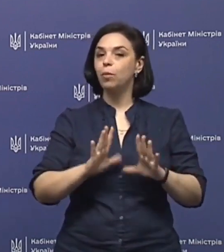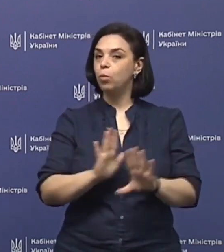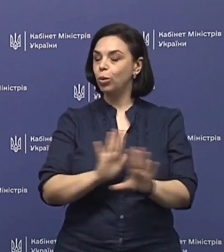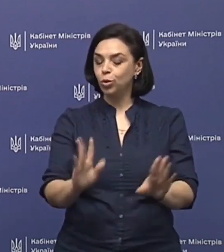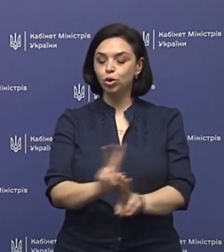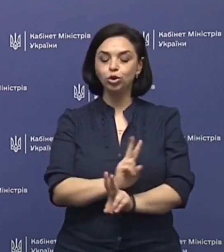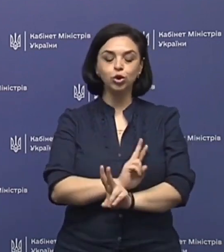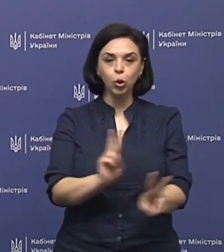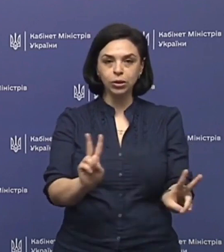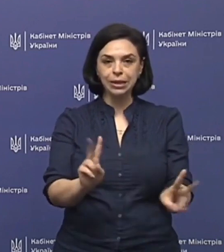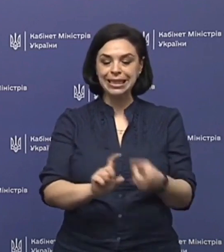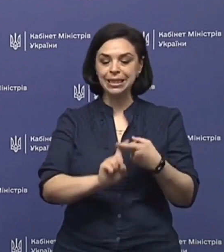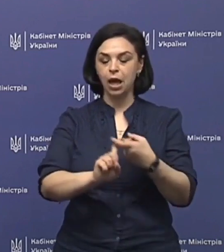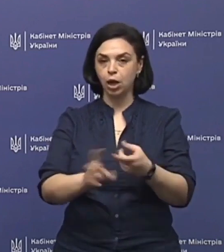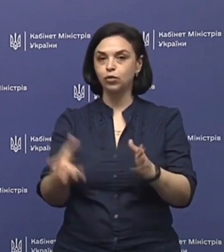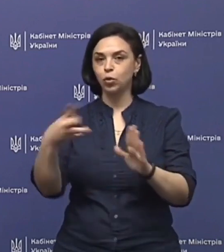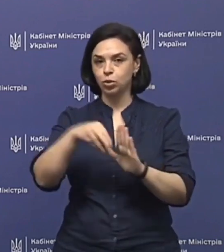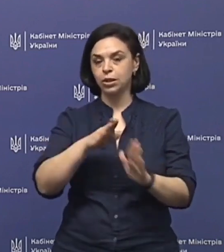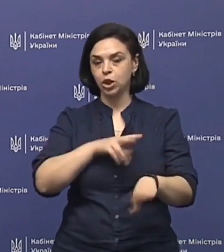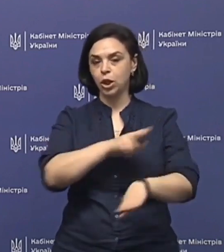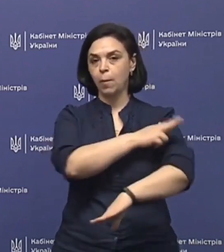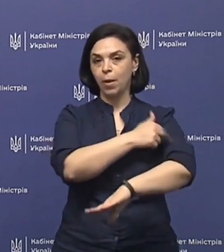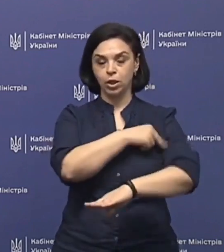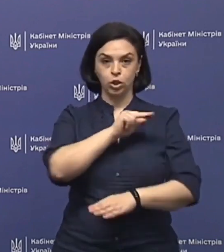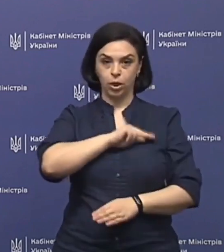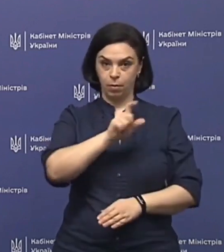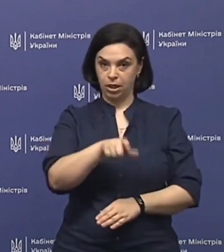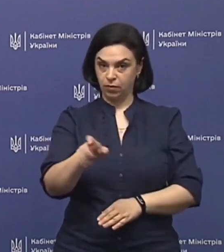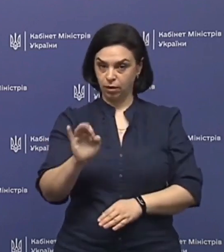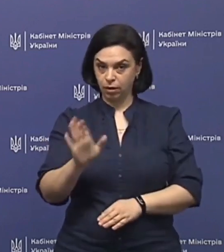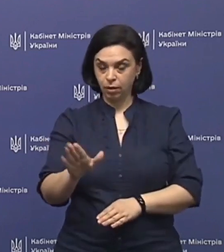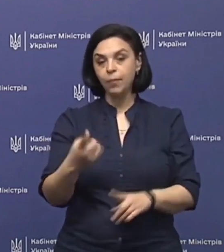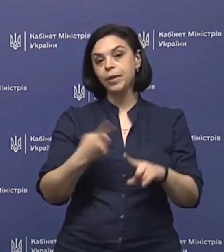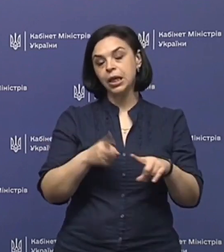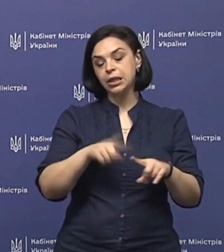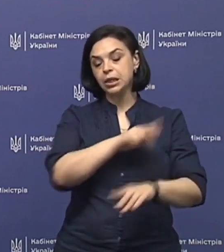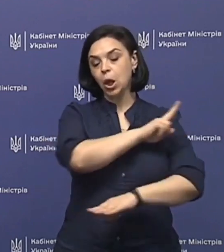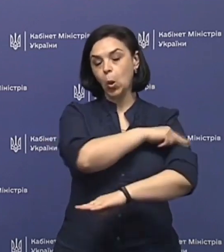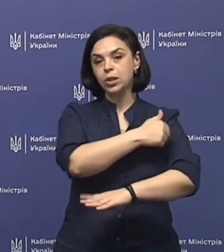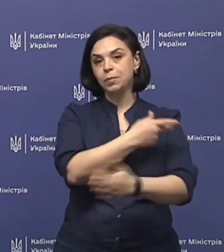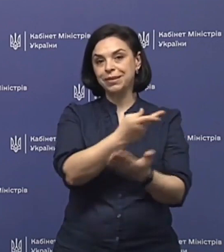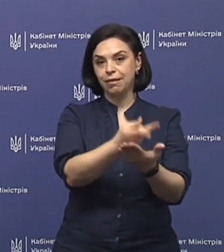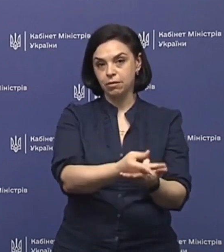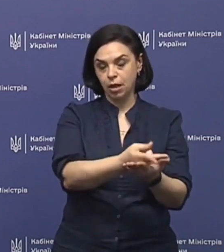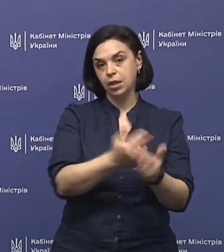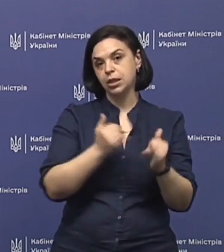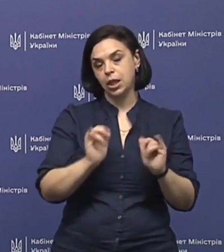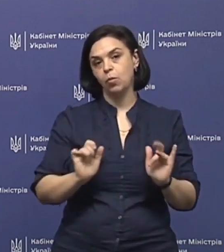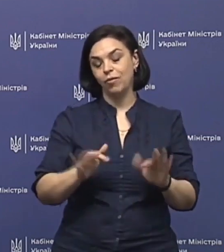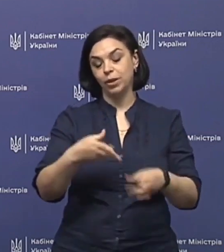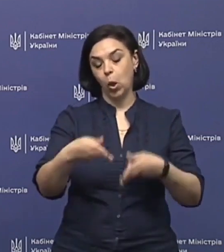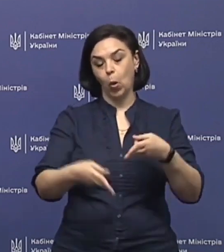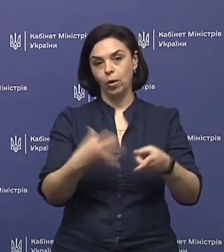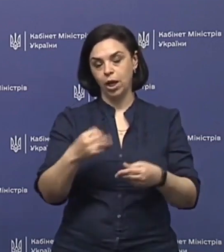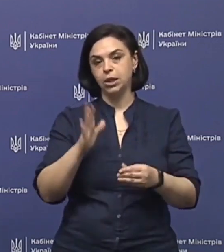жодних заражень, в тому числі наших медичних працівників, ці госпіталізації для проведення